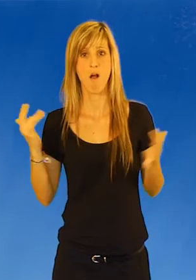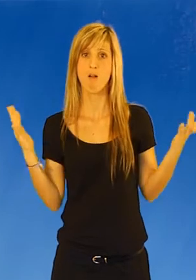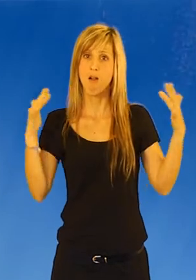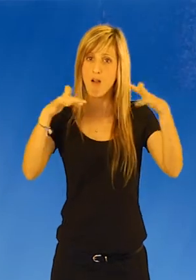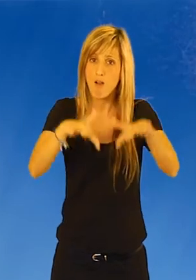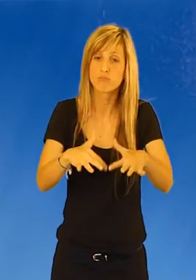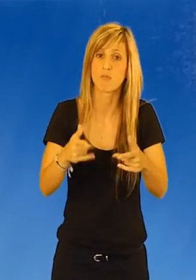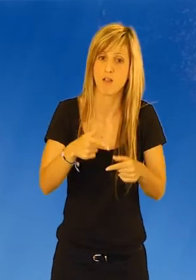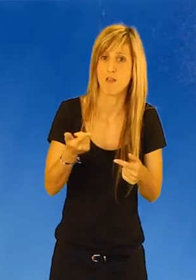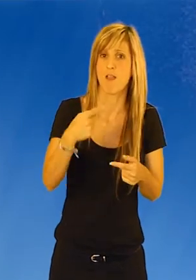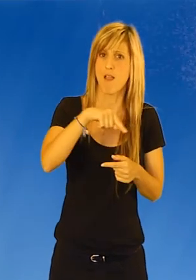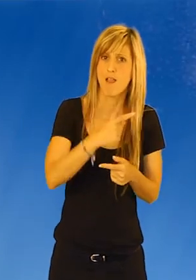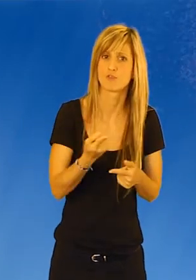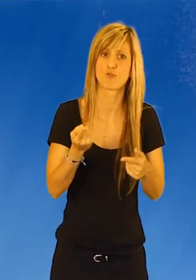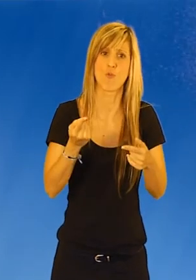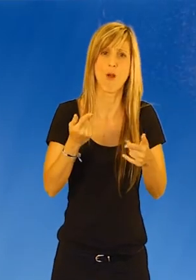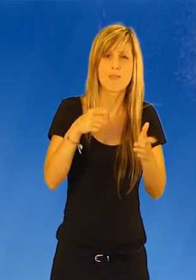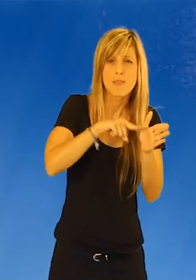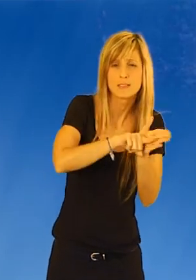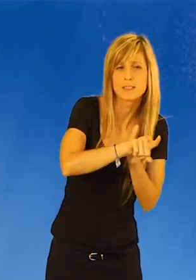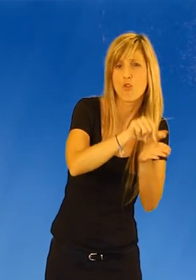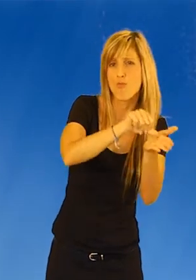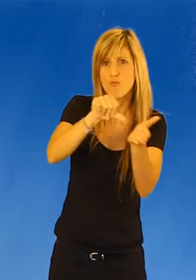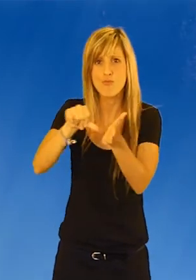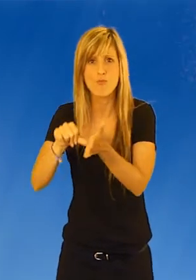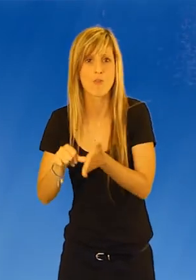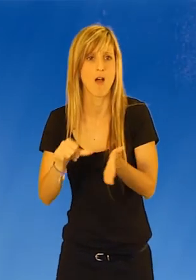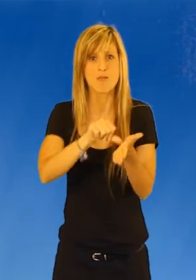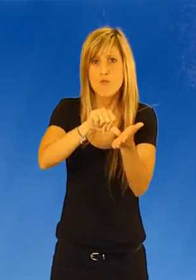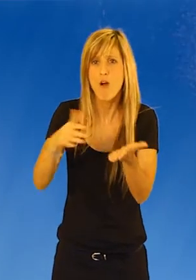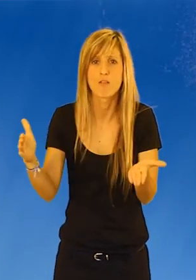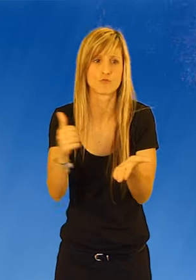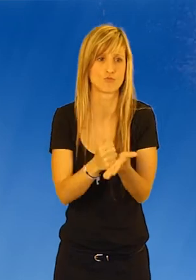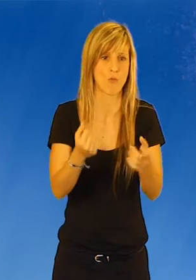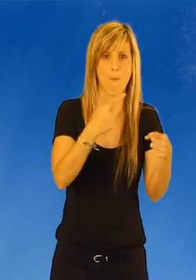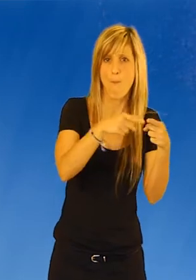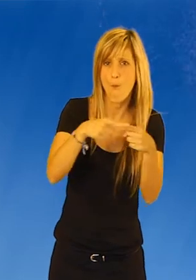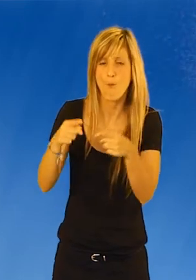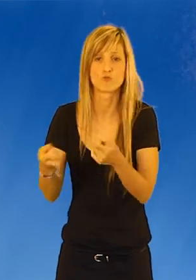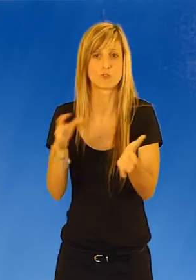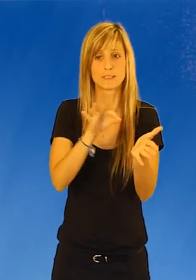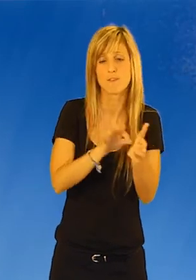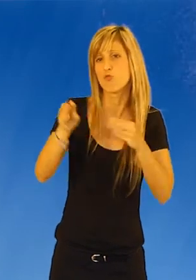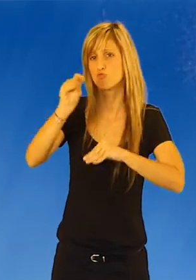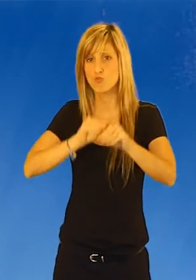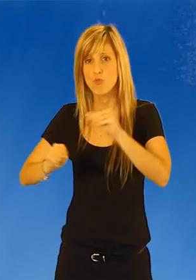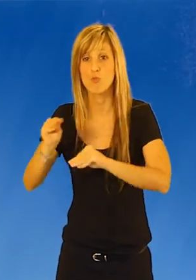privado implicado en la planificación y el desarrollo de las ciudades y en un espacio para exposición de productos, servicios y soluciones para la